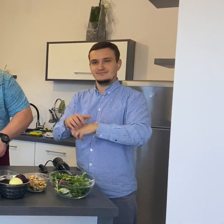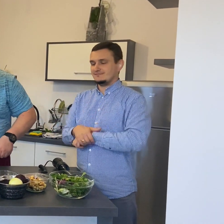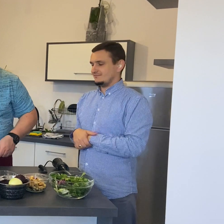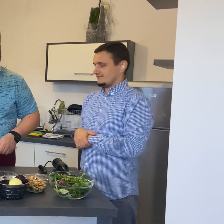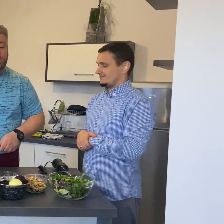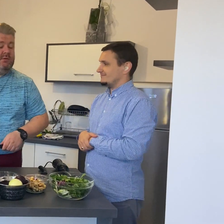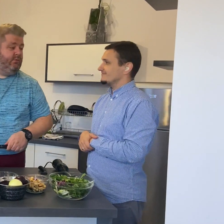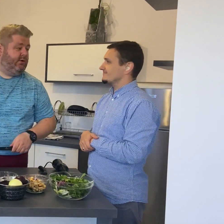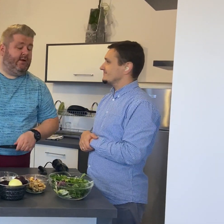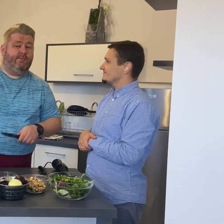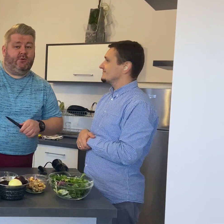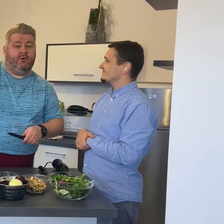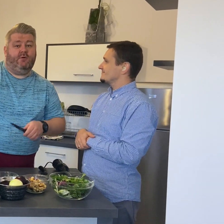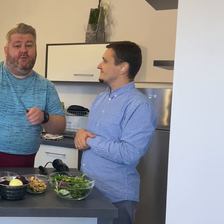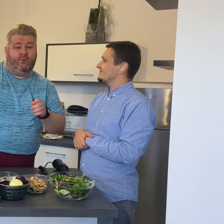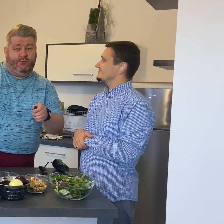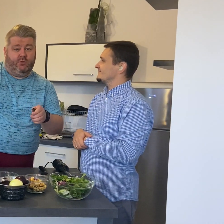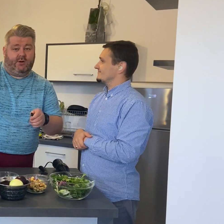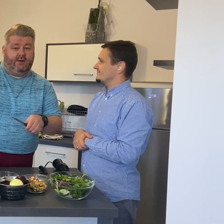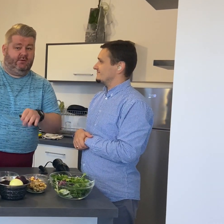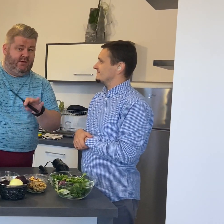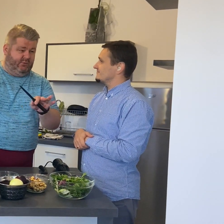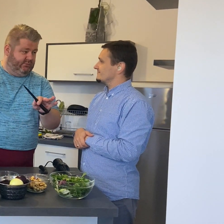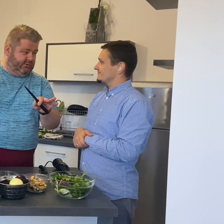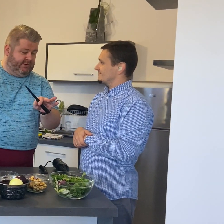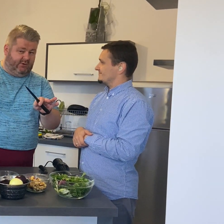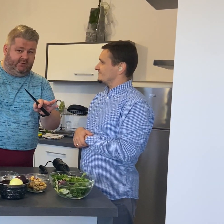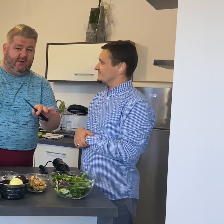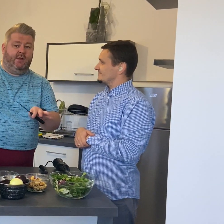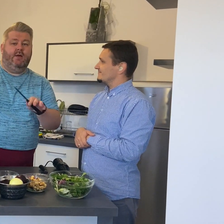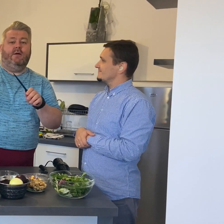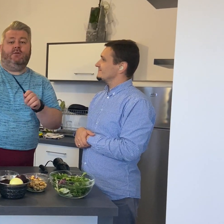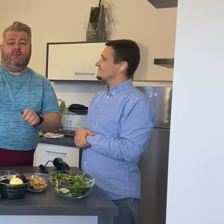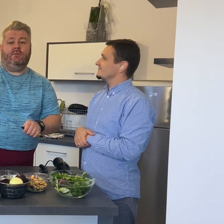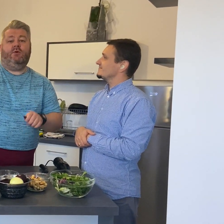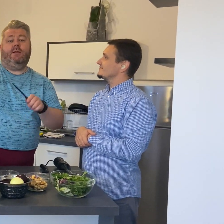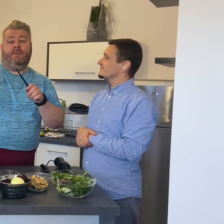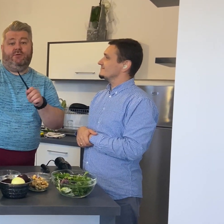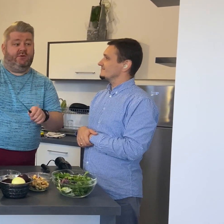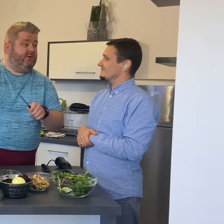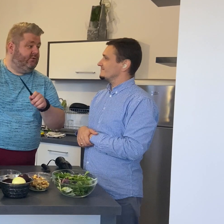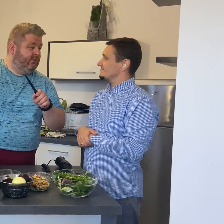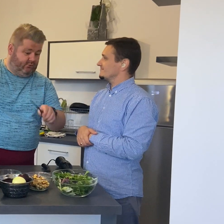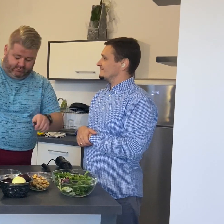Białą cebulę pokrojono w pół piórka. Nie musi być drobna kostka. Tą cebulę ma być widać i czuć.